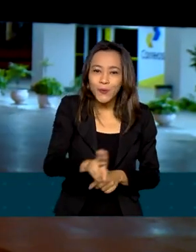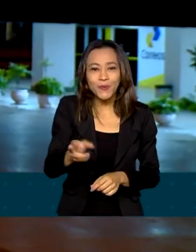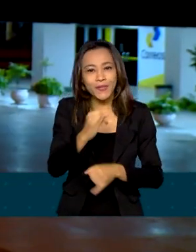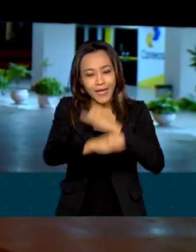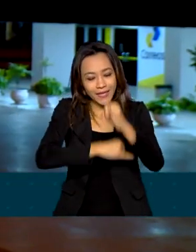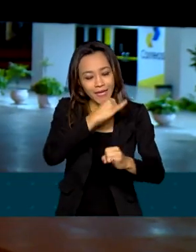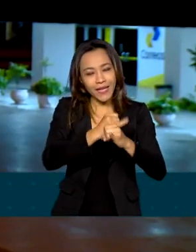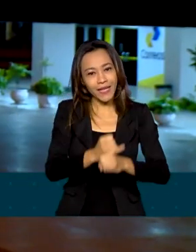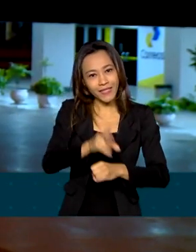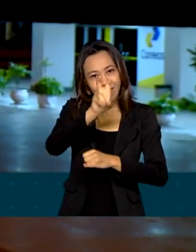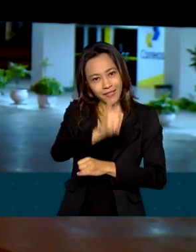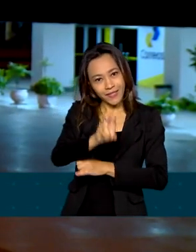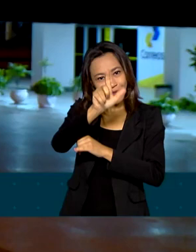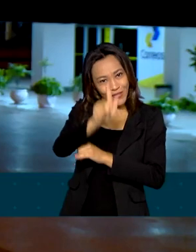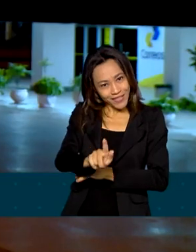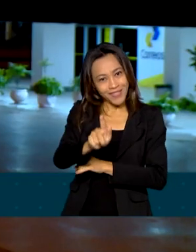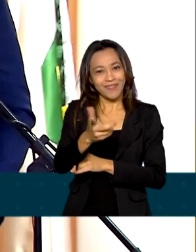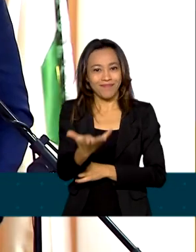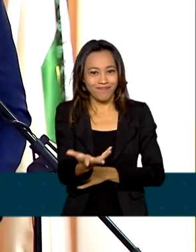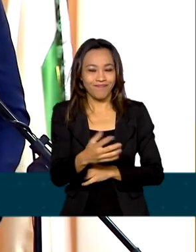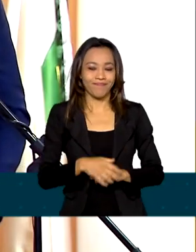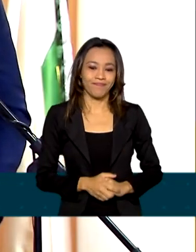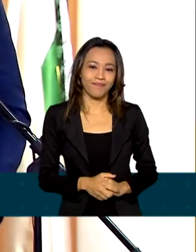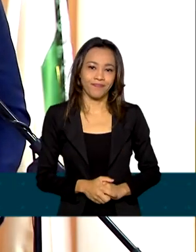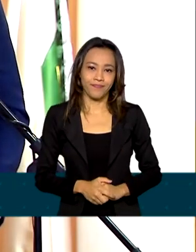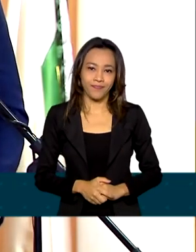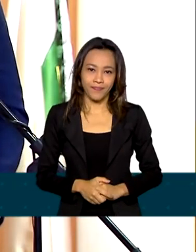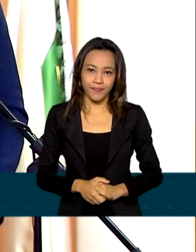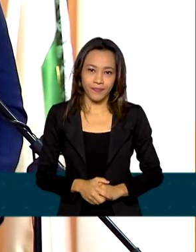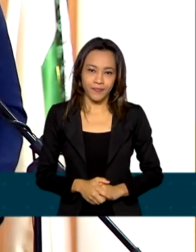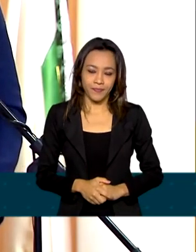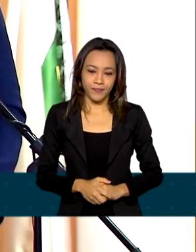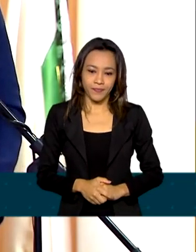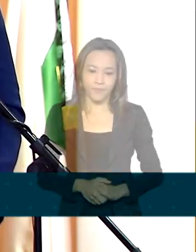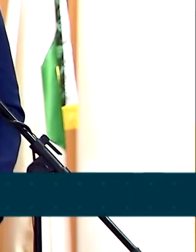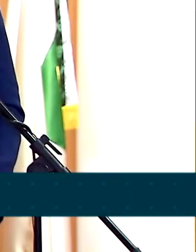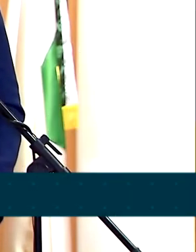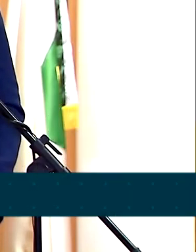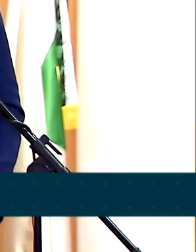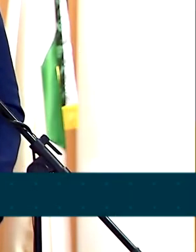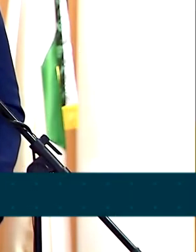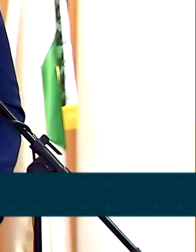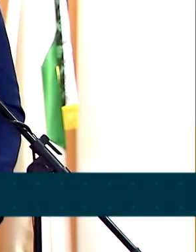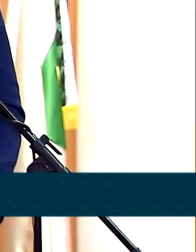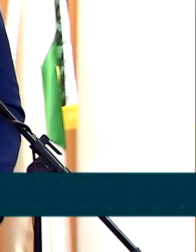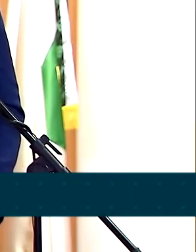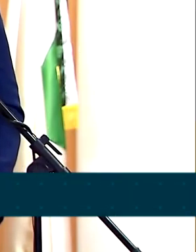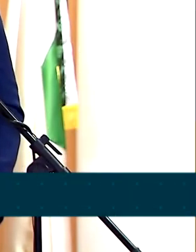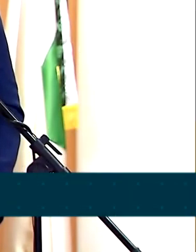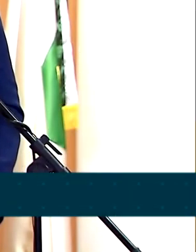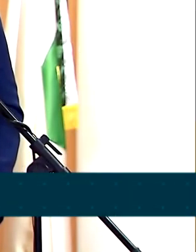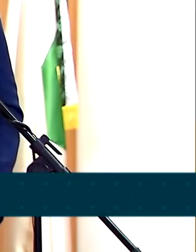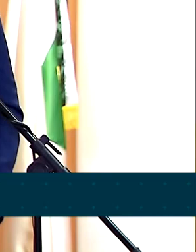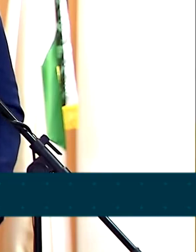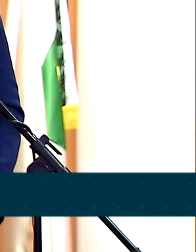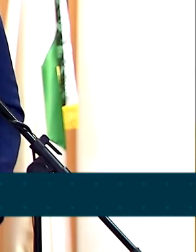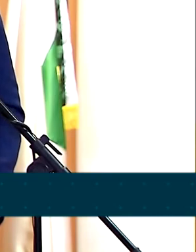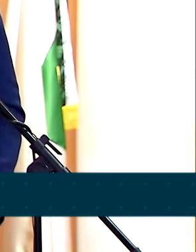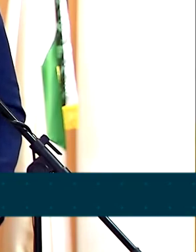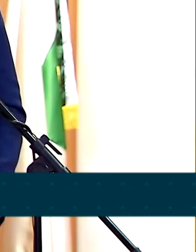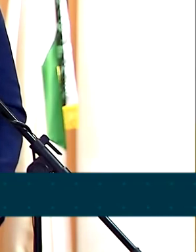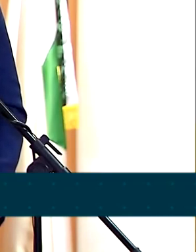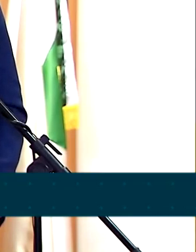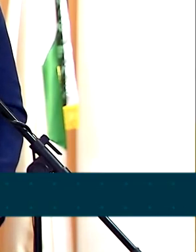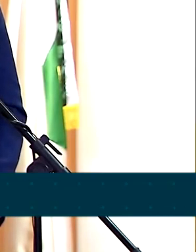de quinta geração, o 5G. Nós iremos ter uma cerimônia no Palácio do Planalto